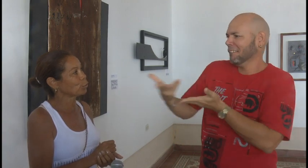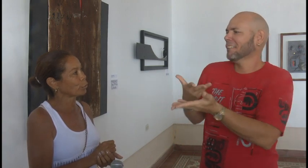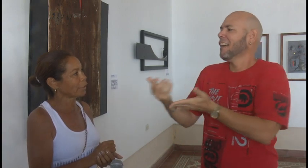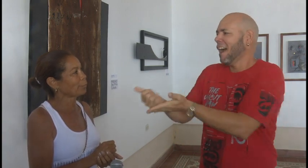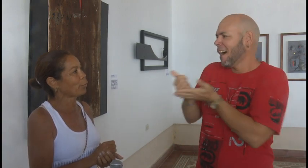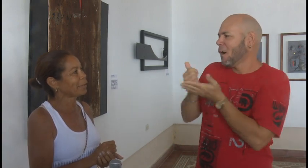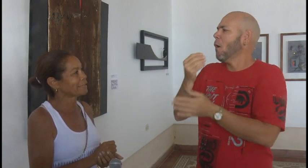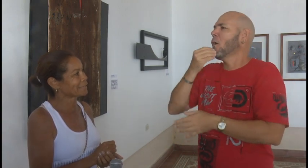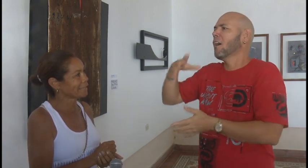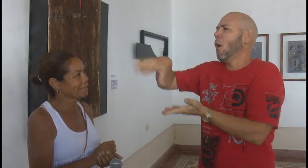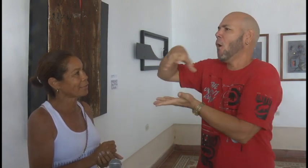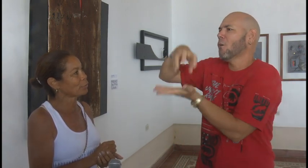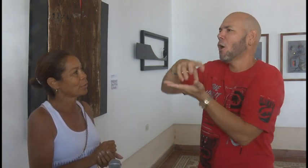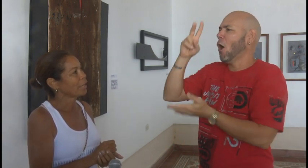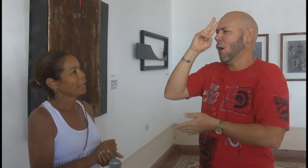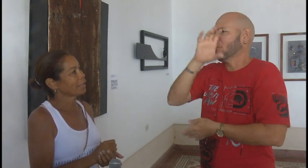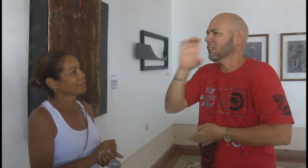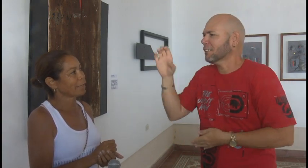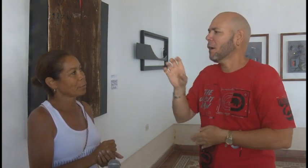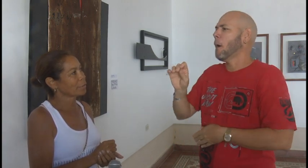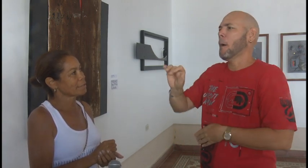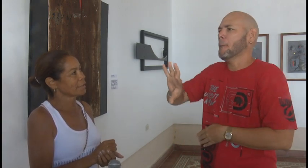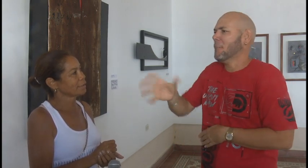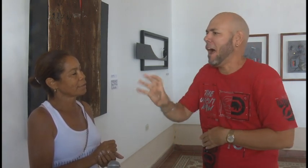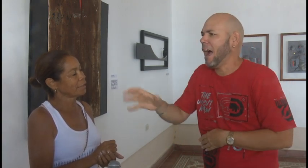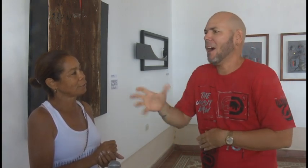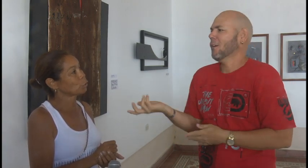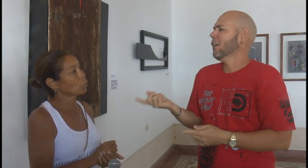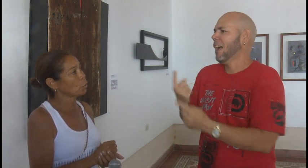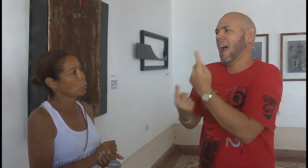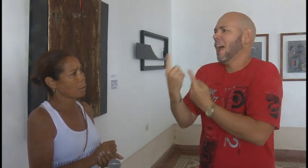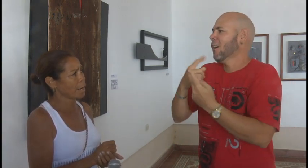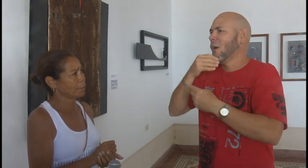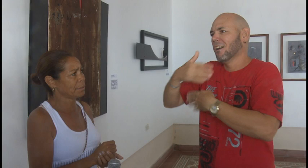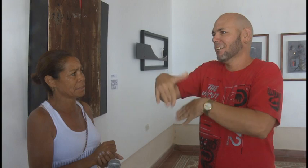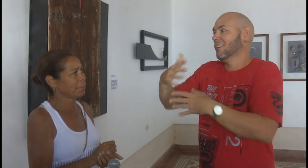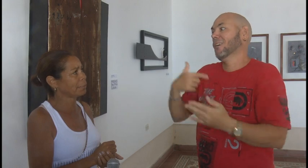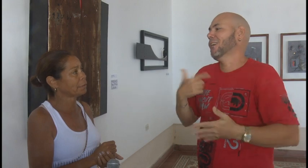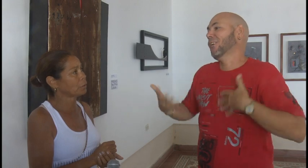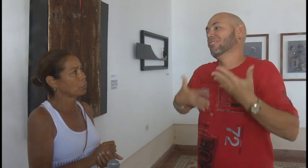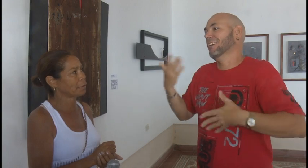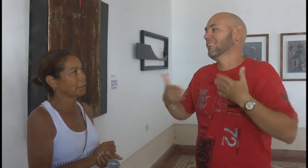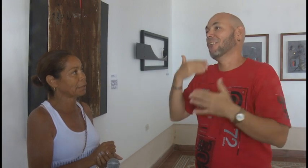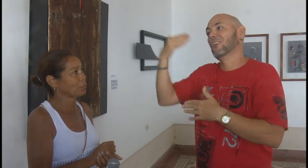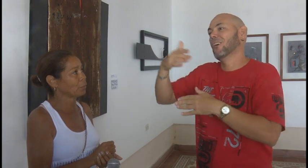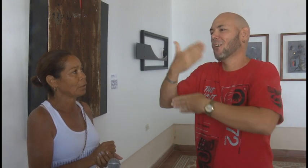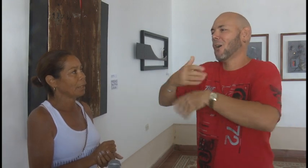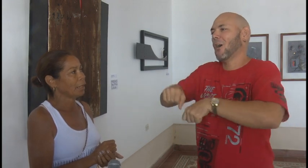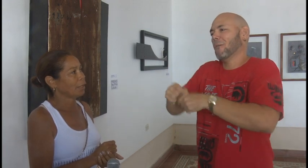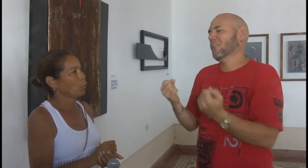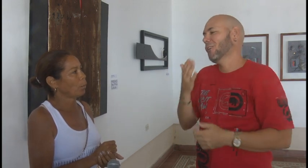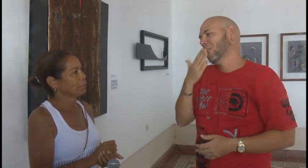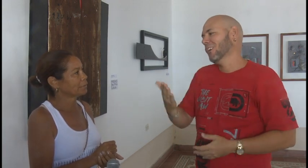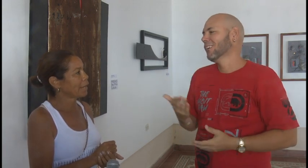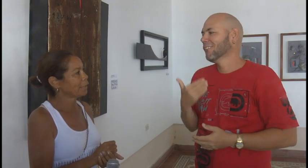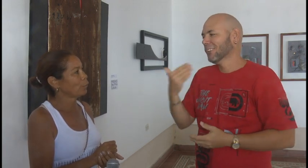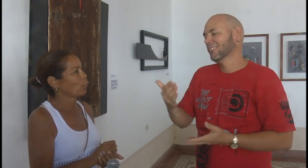que hemos enseñado esta lengua de señas en todos los lugares, principalmente en los organismos, en los hospitales, en los